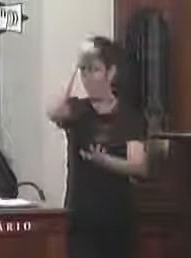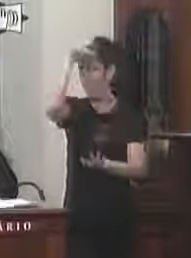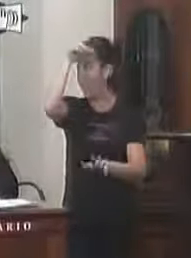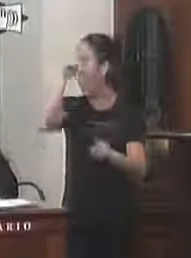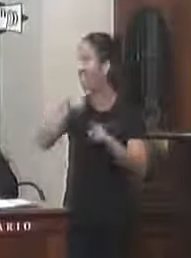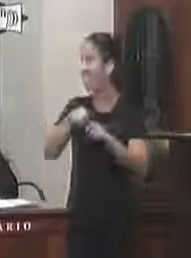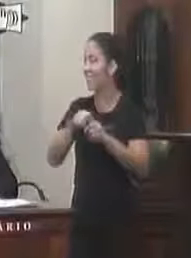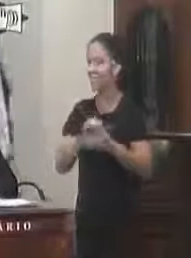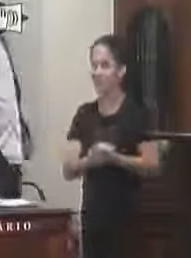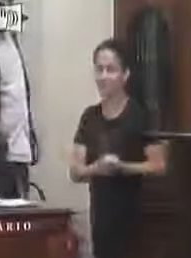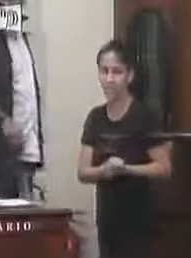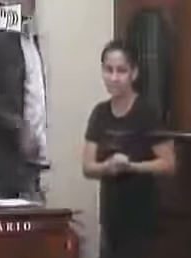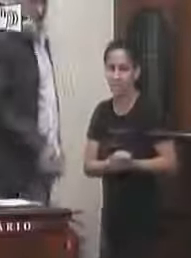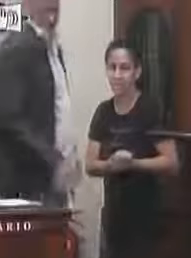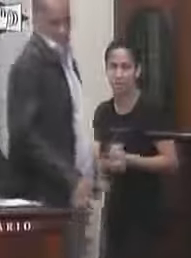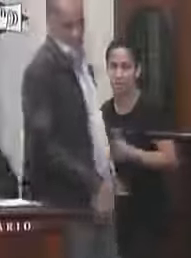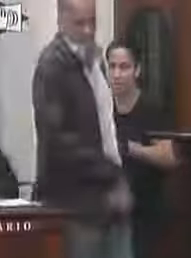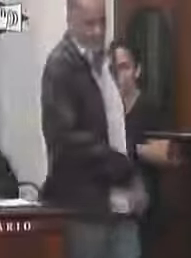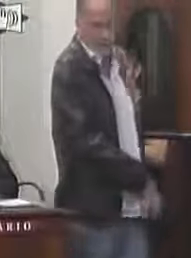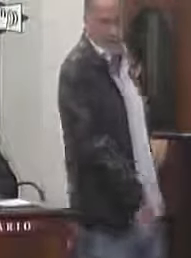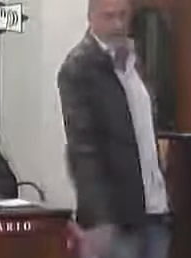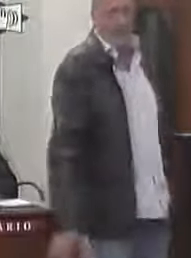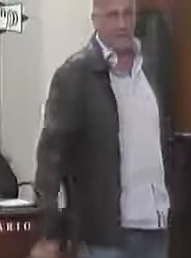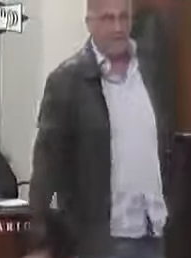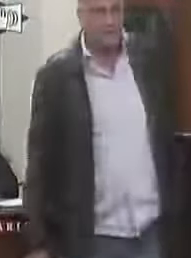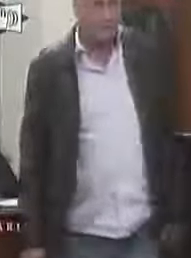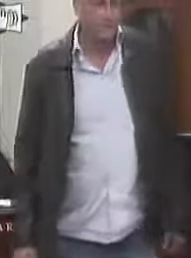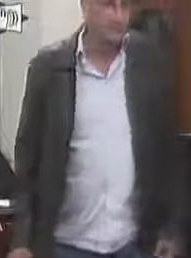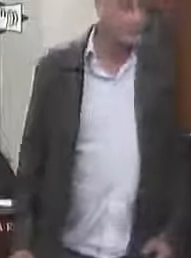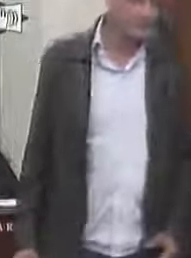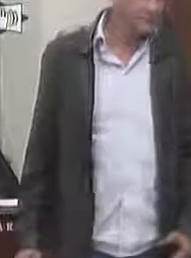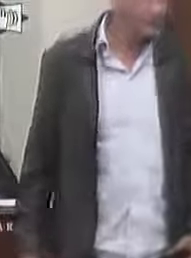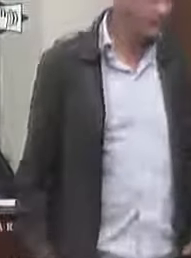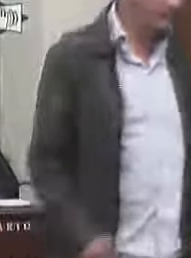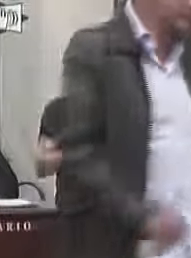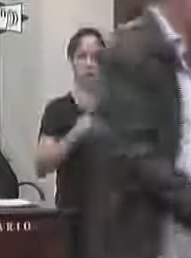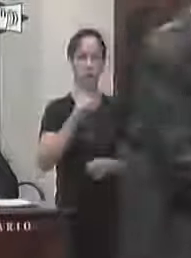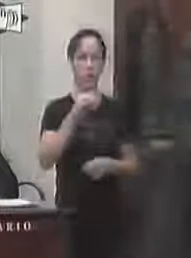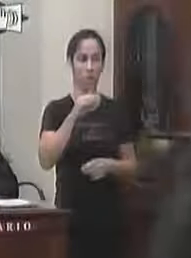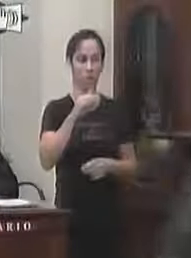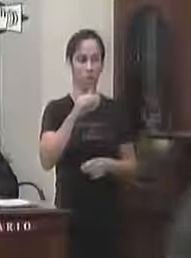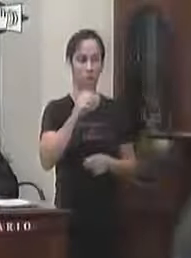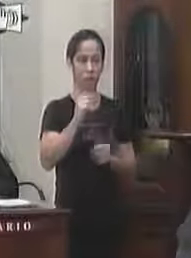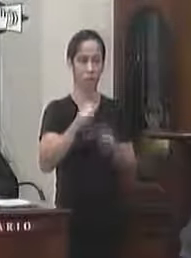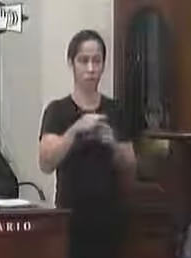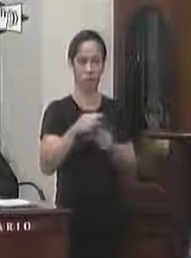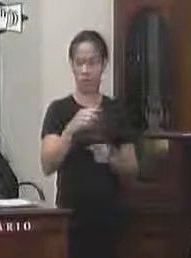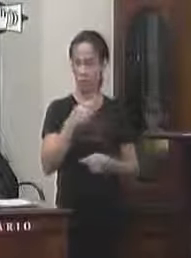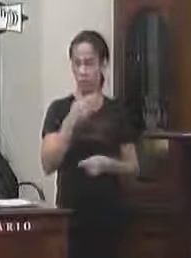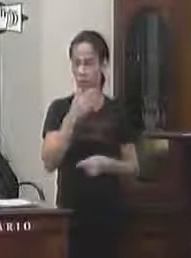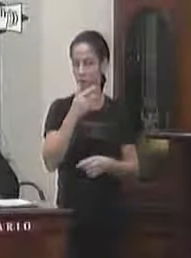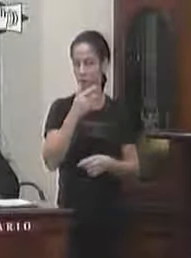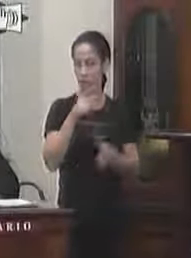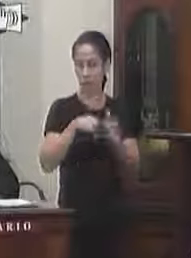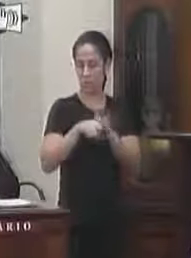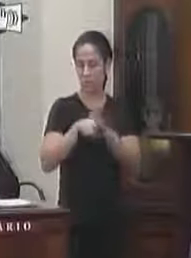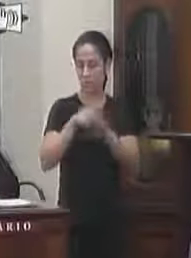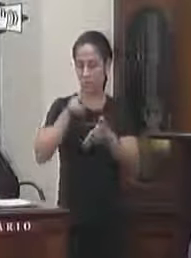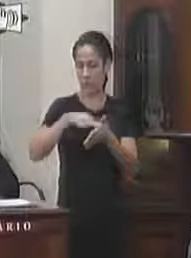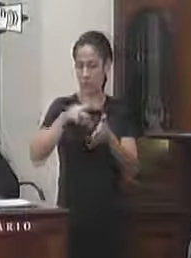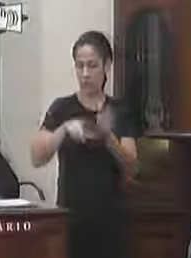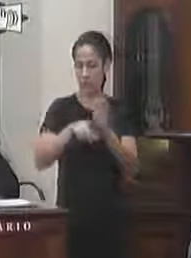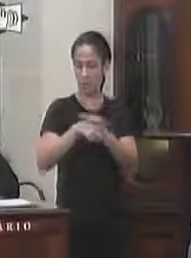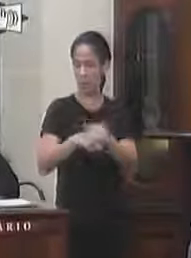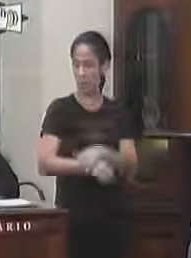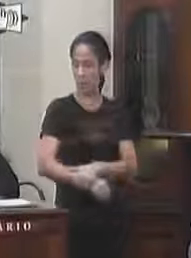Executivo oriundo do vereador professor Rafael ele recebeu a devida apreciação quanto ao seu aspecto constitucional legal